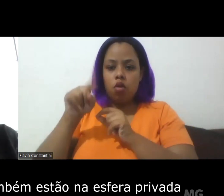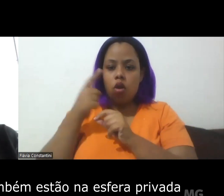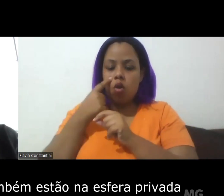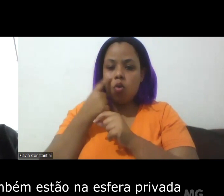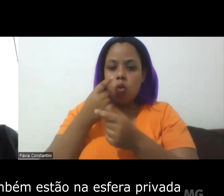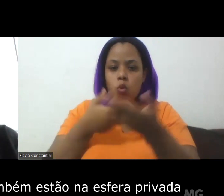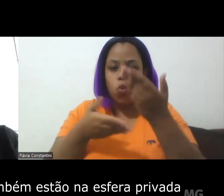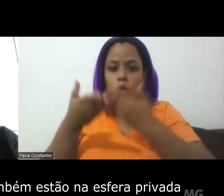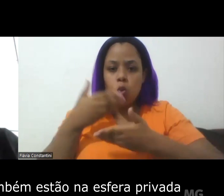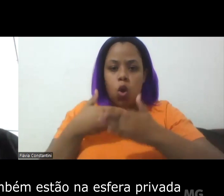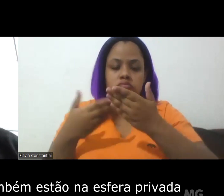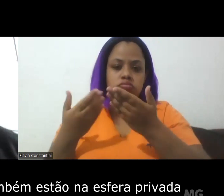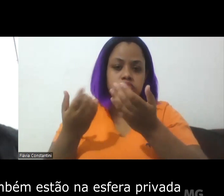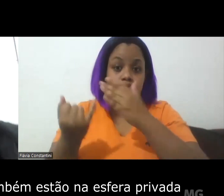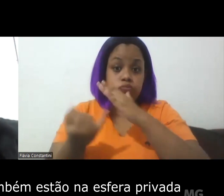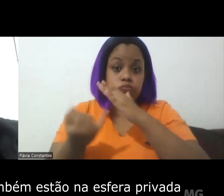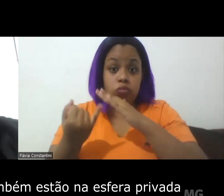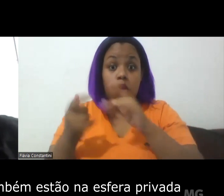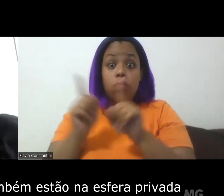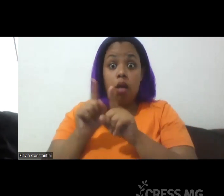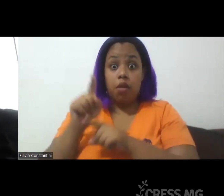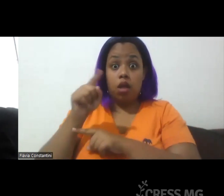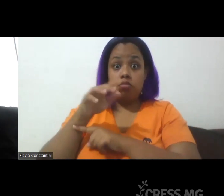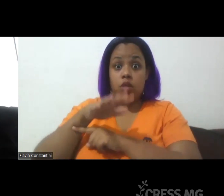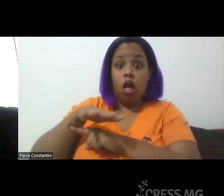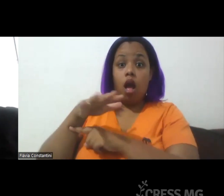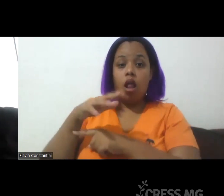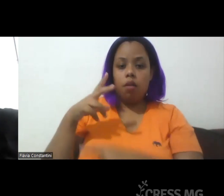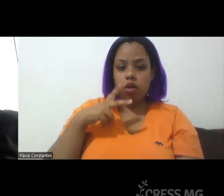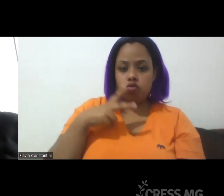por instituições que também estão na esfera privada.